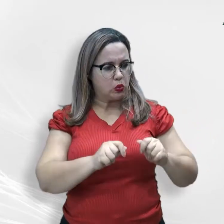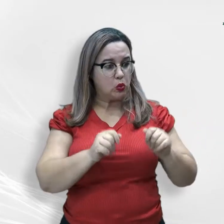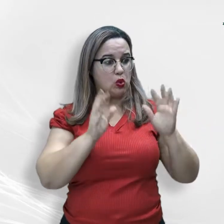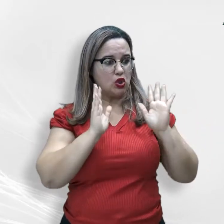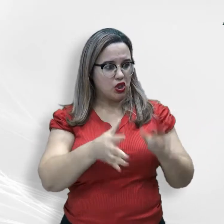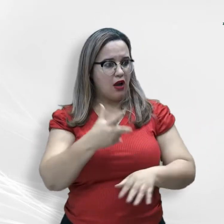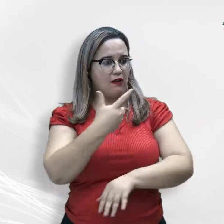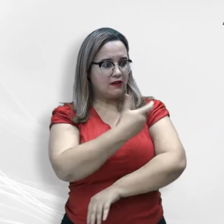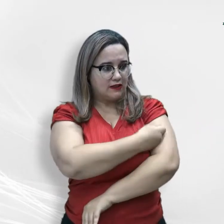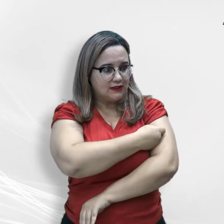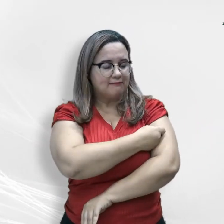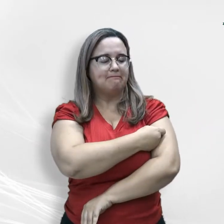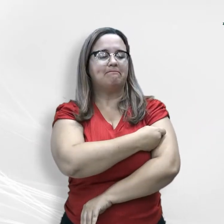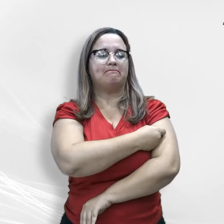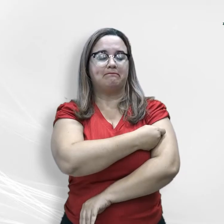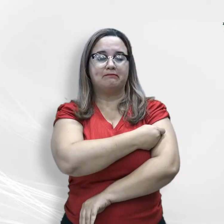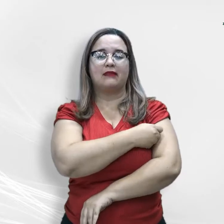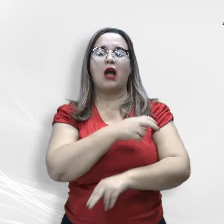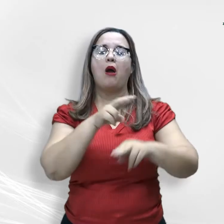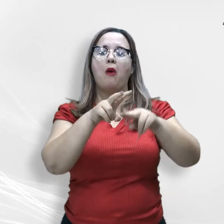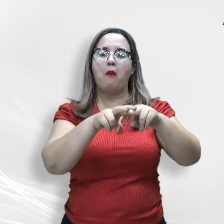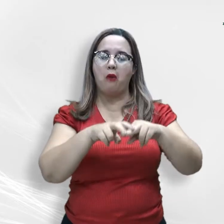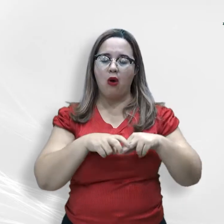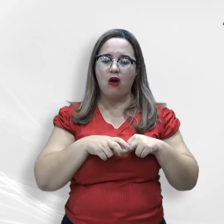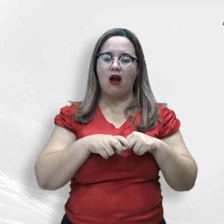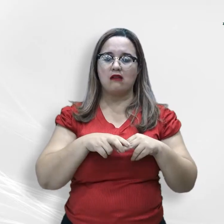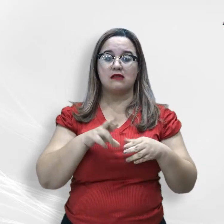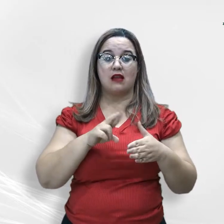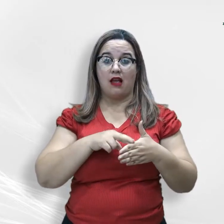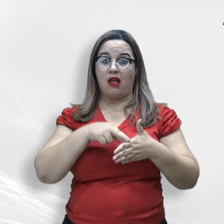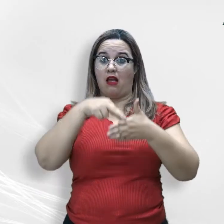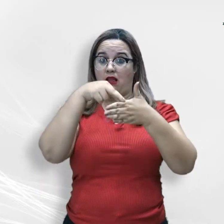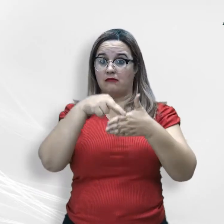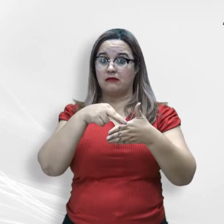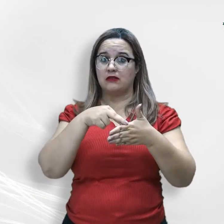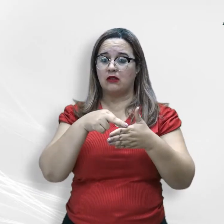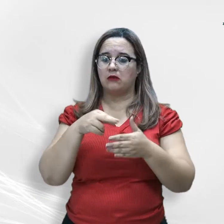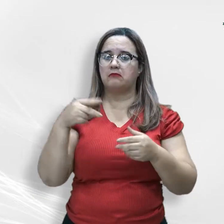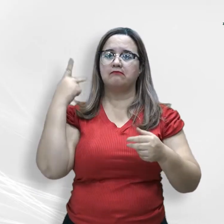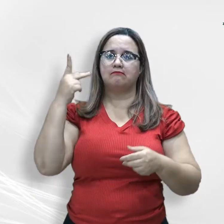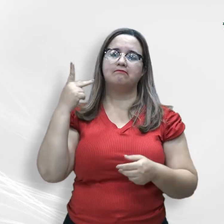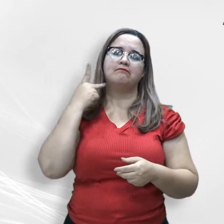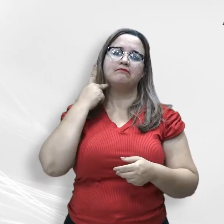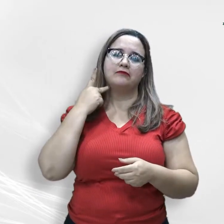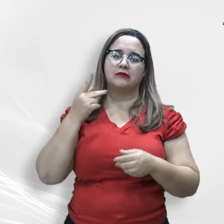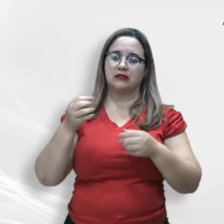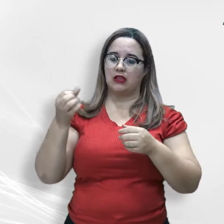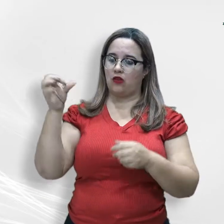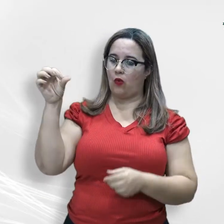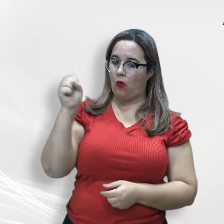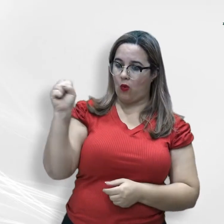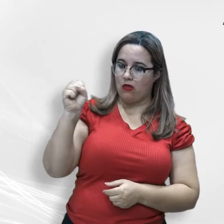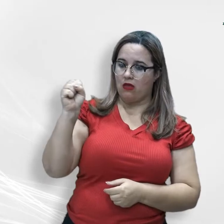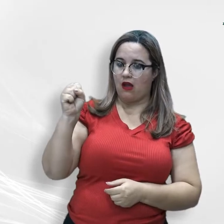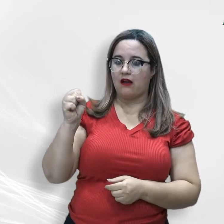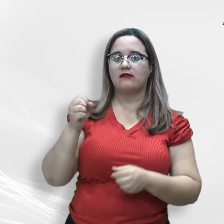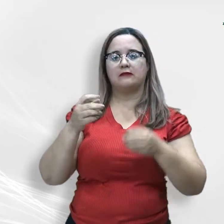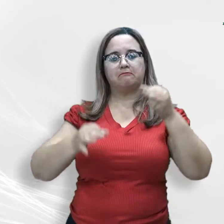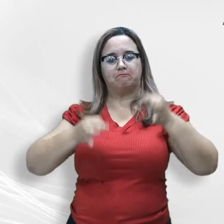A medida foi adotada em virtude da representação formulada pela 8ª Promotoria de Justiça Cível de Cuiabá. Entre